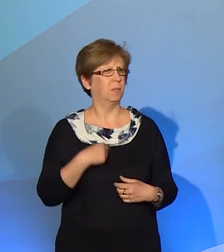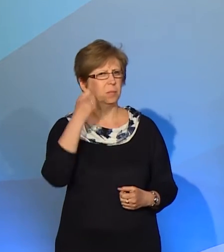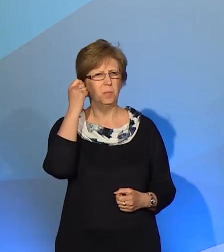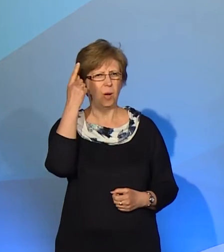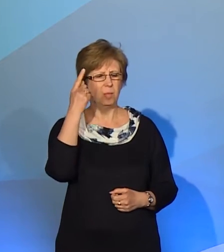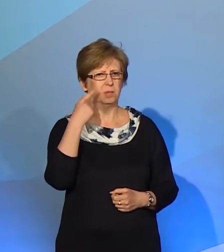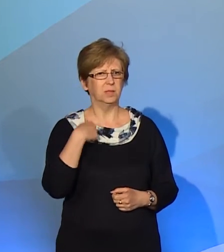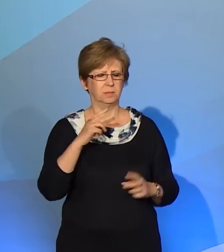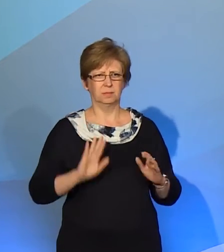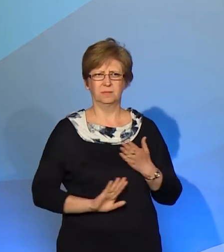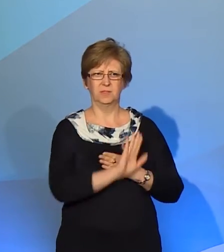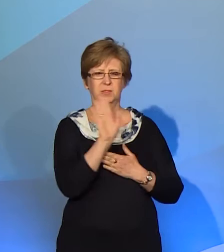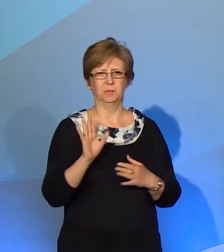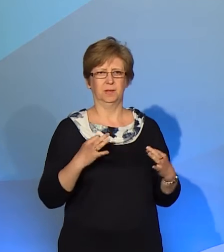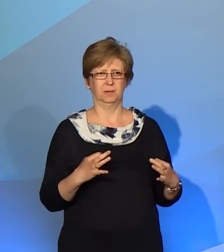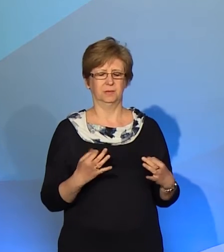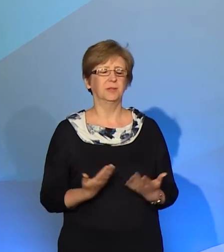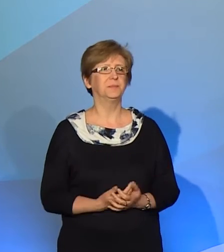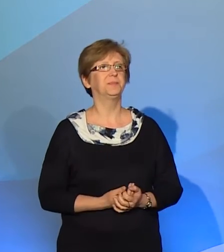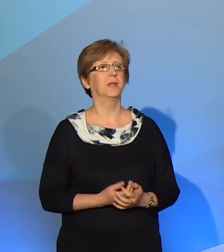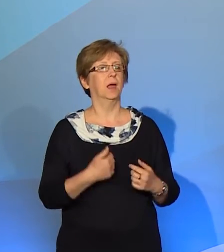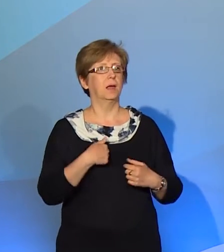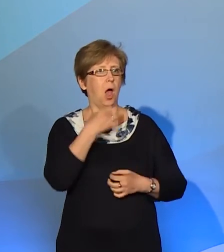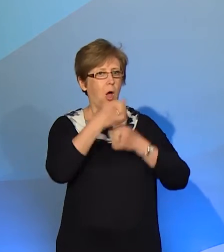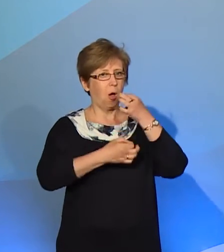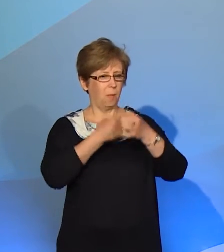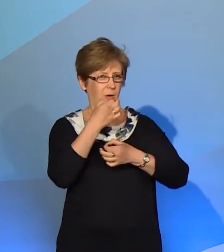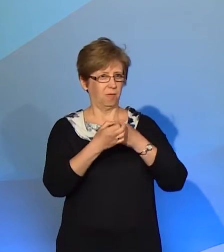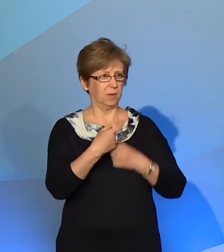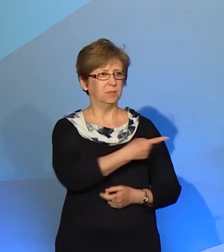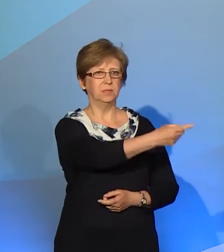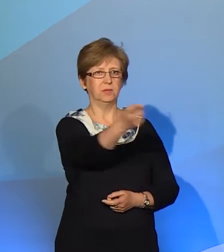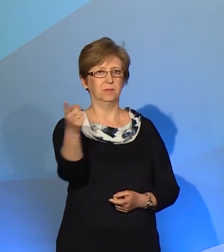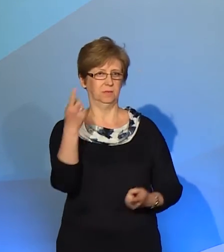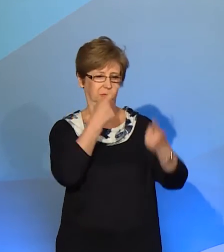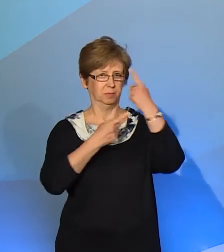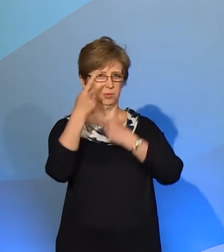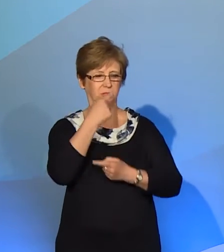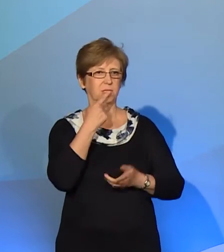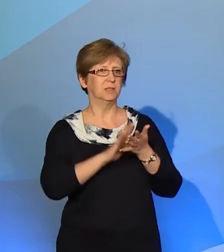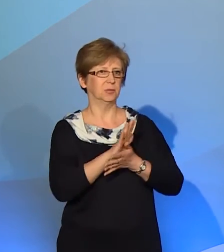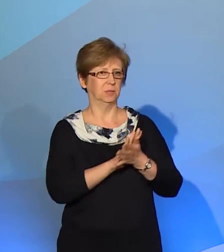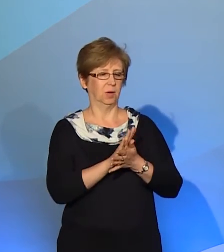wystąpienie. Otóż opowiem Państwu, co Państwo myślą o polskim języku migowym i potem dlaczego są Państwo w błędzie.